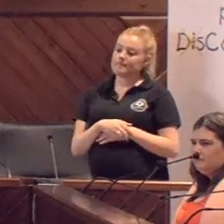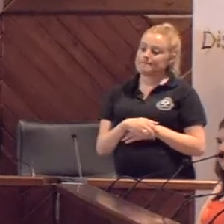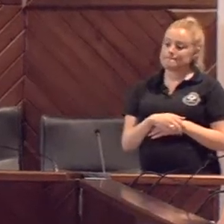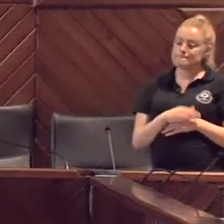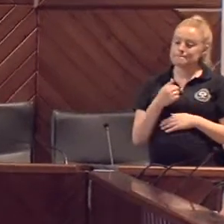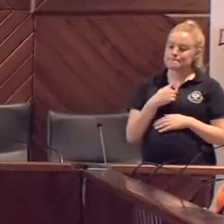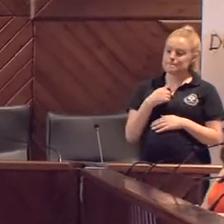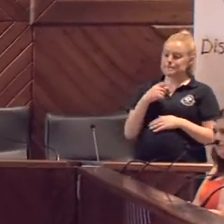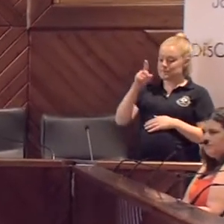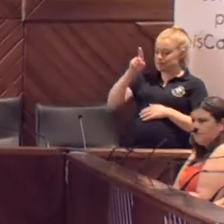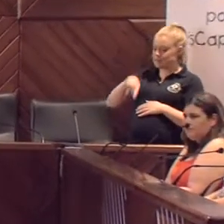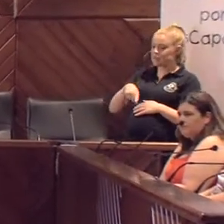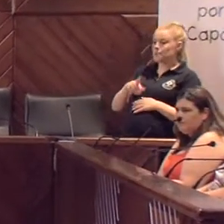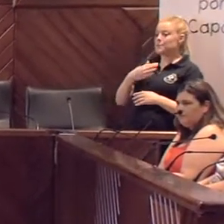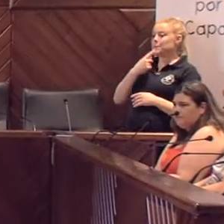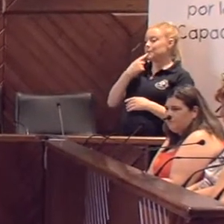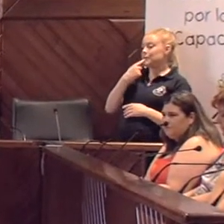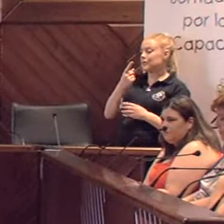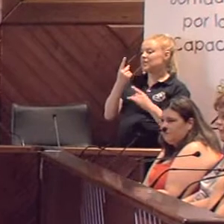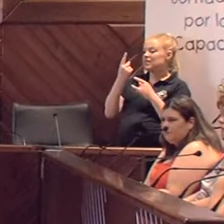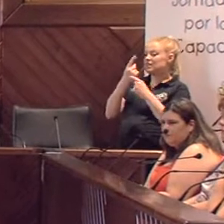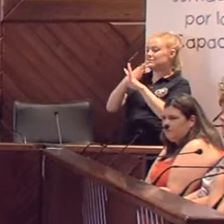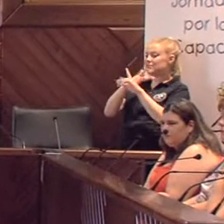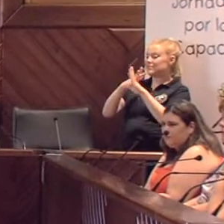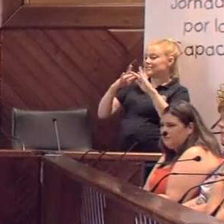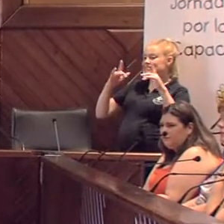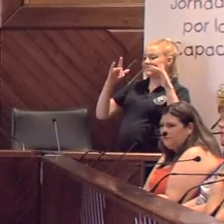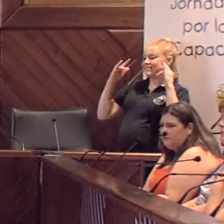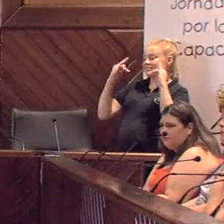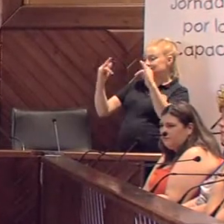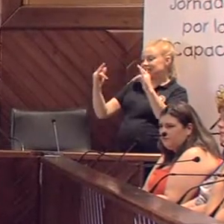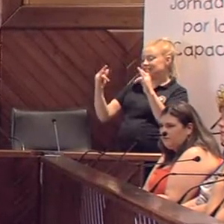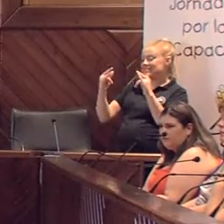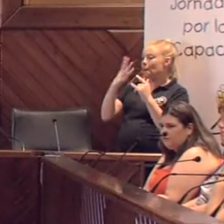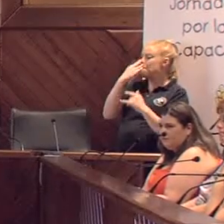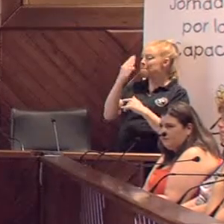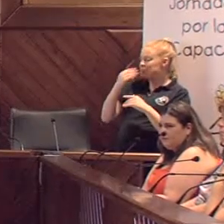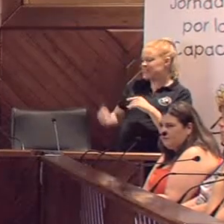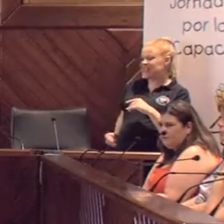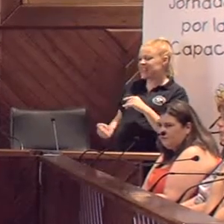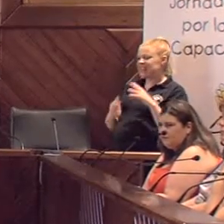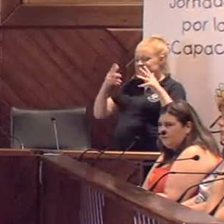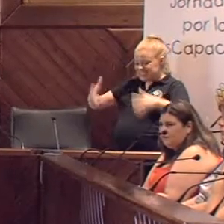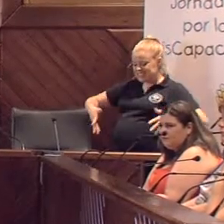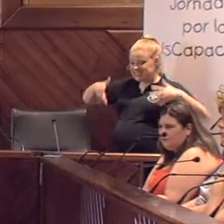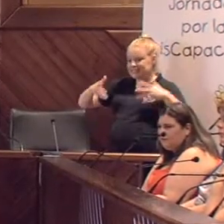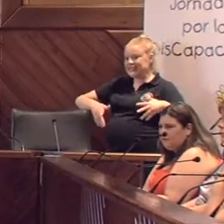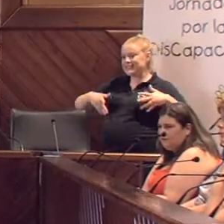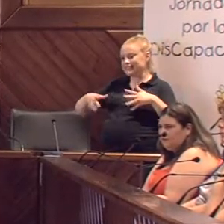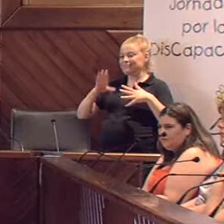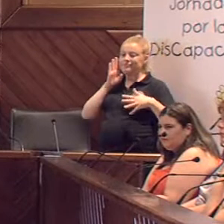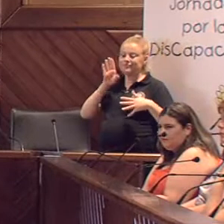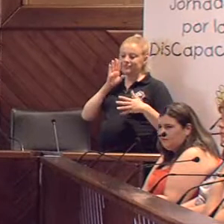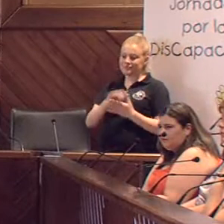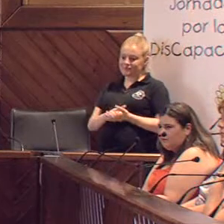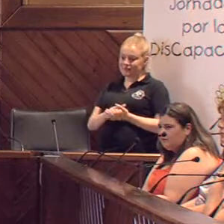Yo también me quería referir a que los parques están llenos de cacas y pasamos nosotros con las sillas. Es que se nos llenan las sillas y después, ¿cómo las limpiamos?